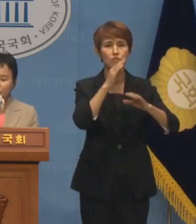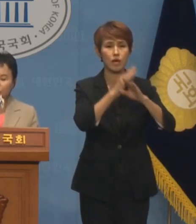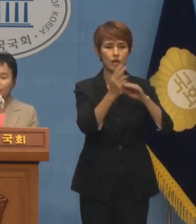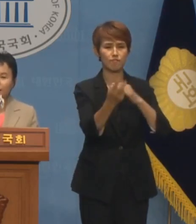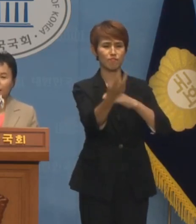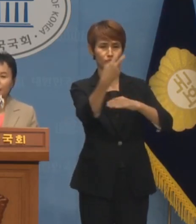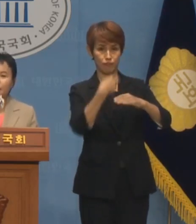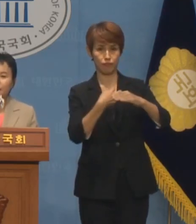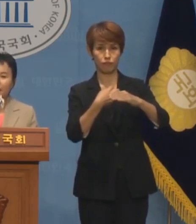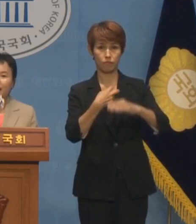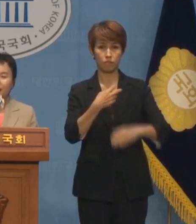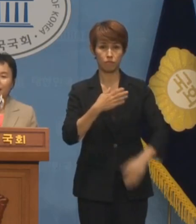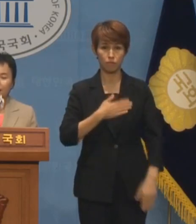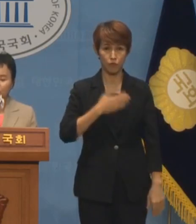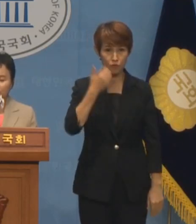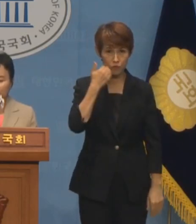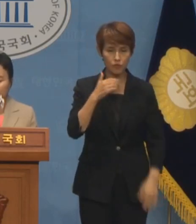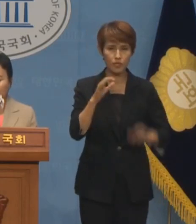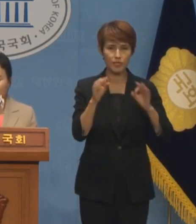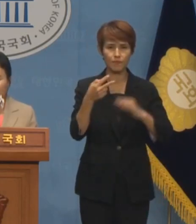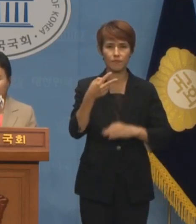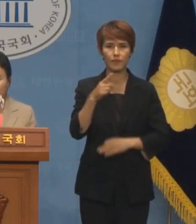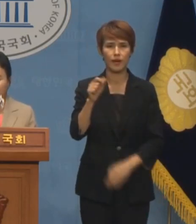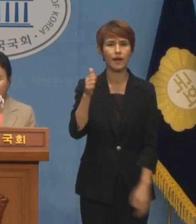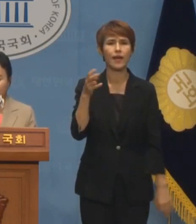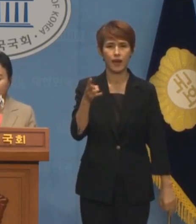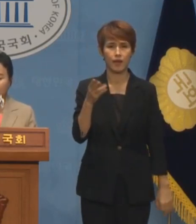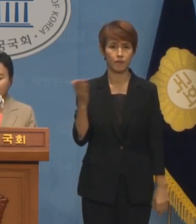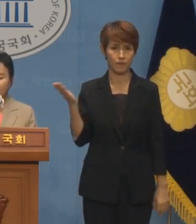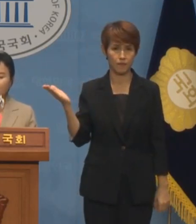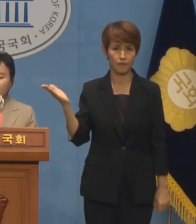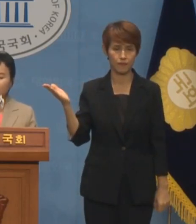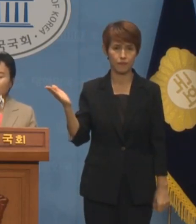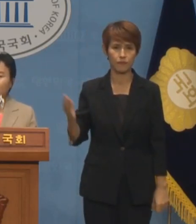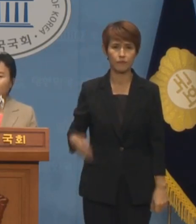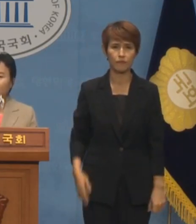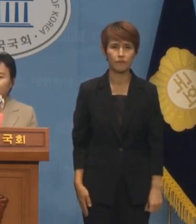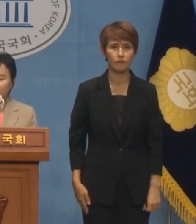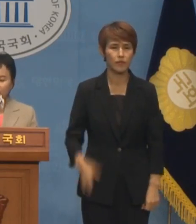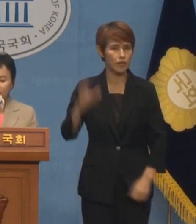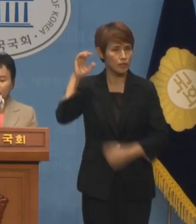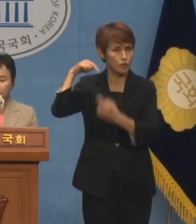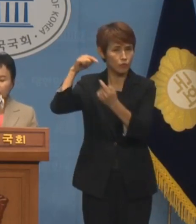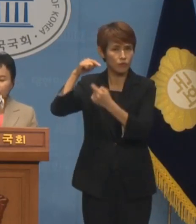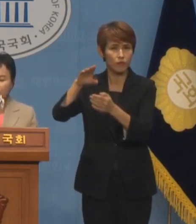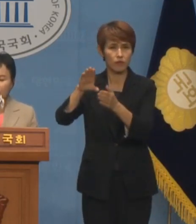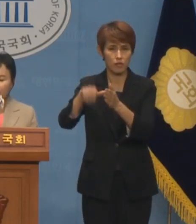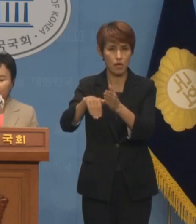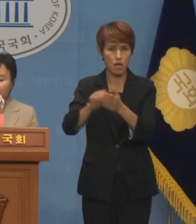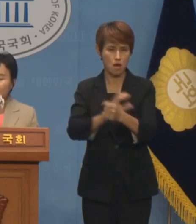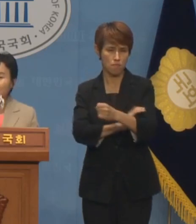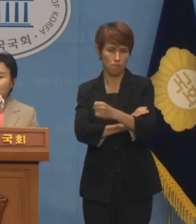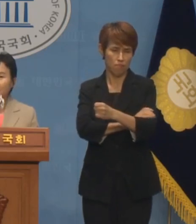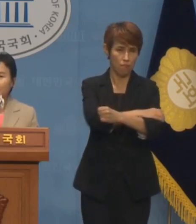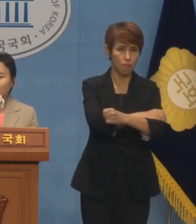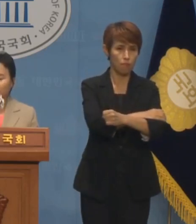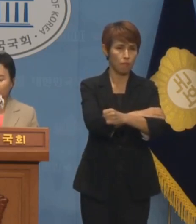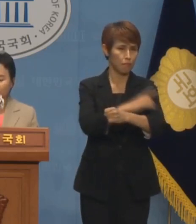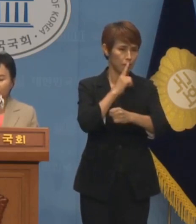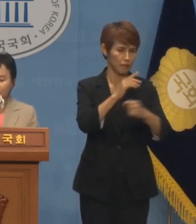저는 김다혜라고 합니다. 청문회 내내 갑질과 막말을